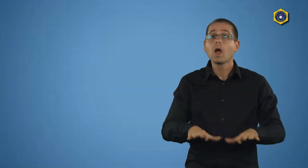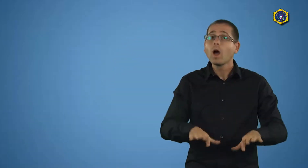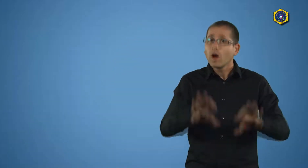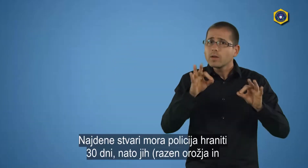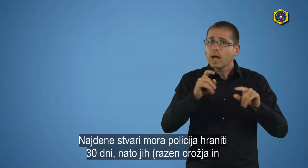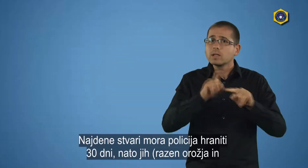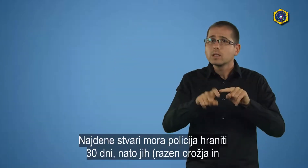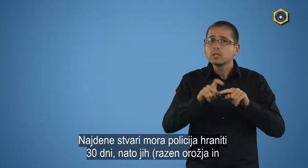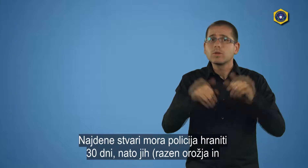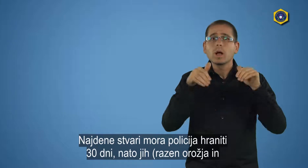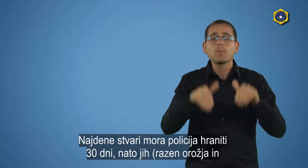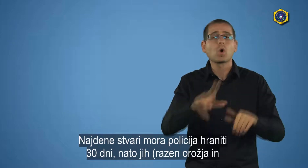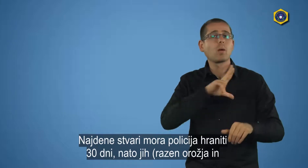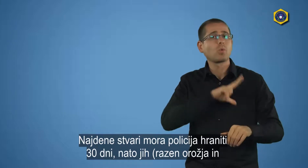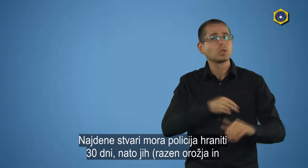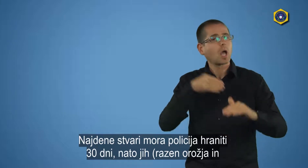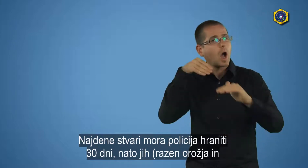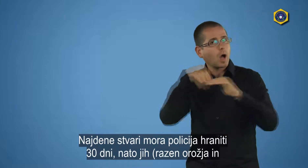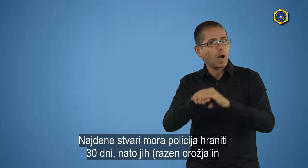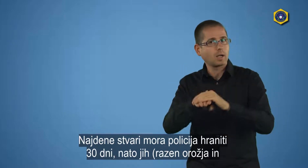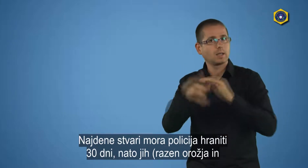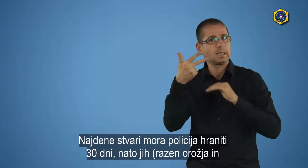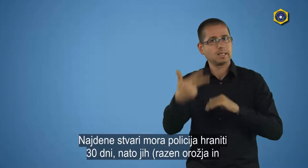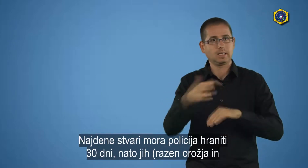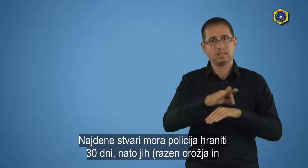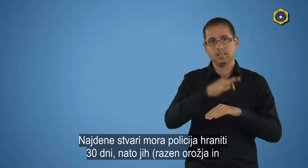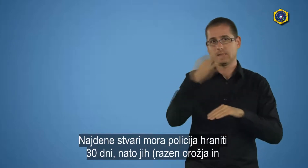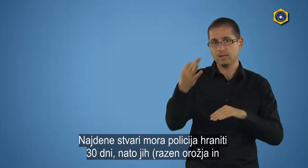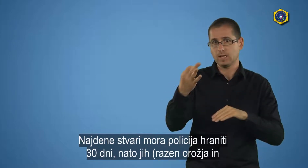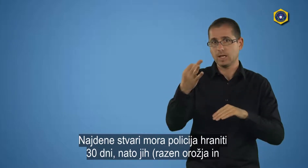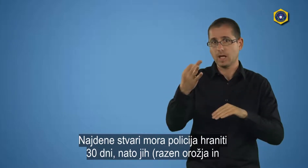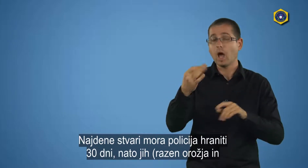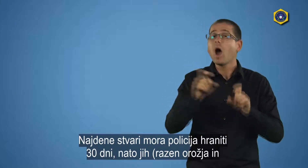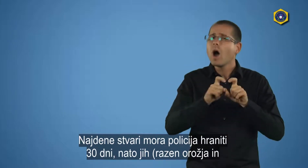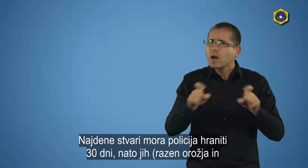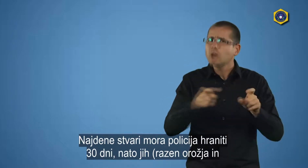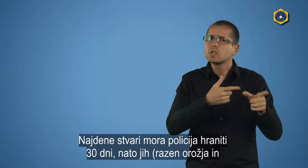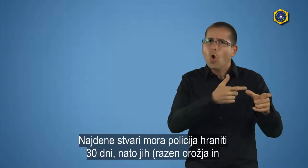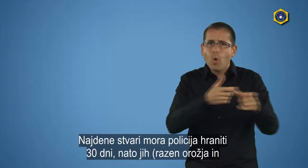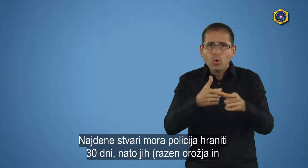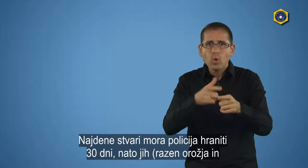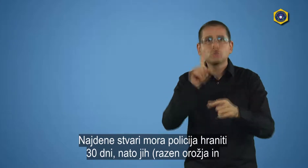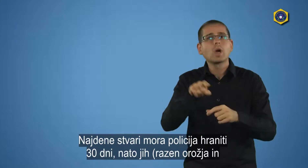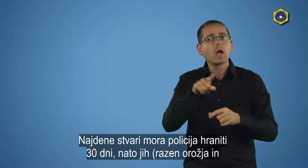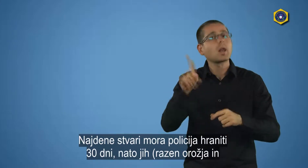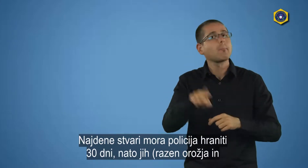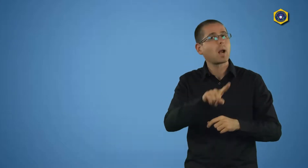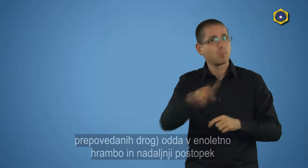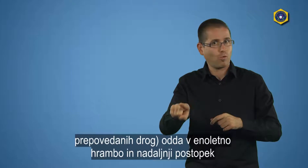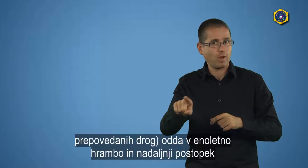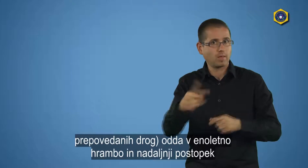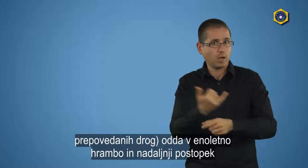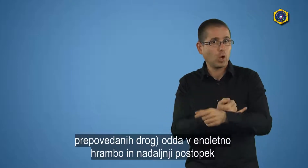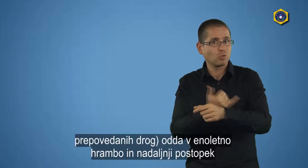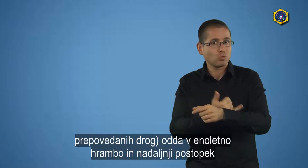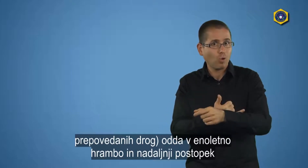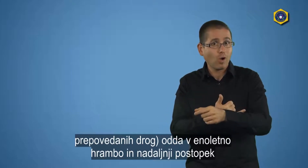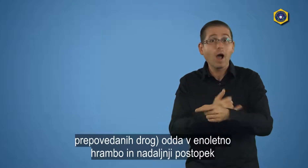Najdene stvari mora policija hraniti 30 dni, na to jih, razenorožja in prepovedenih drog, oddal v